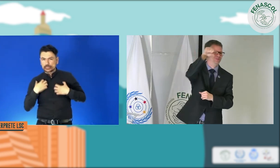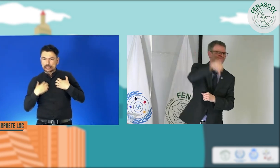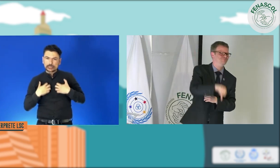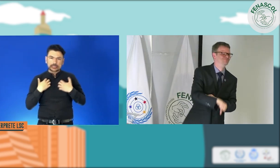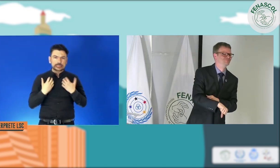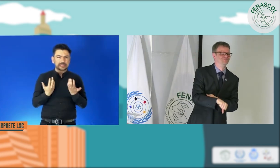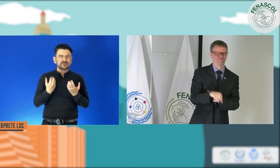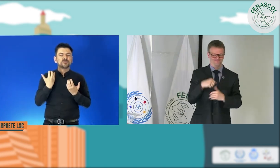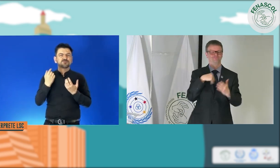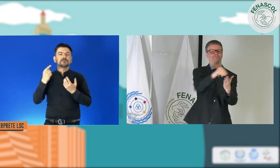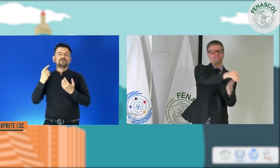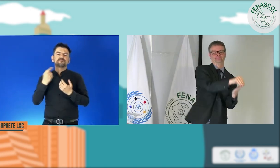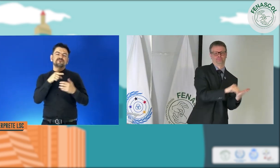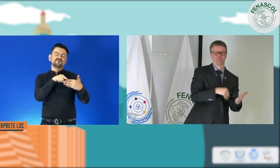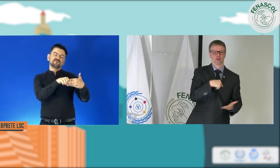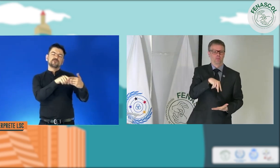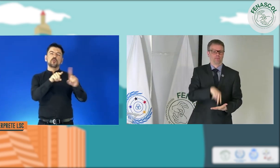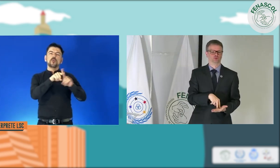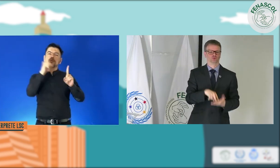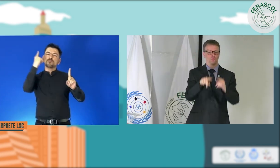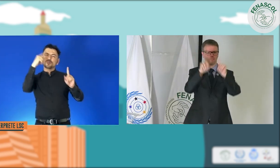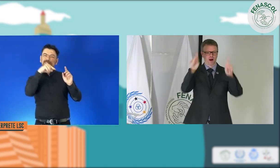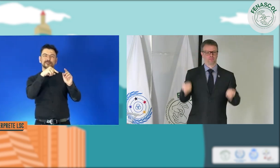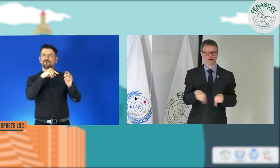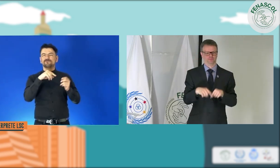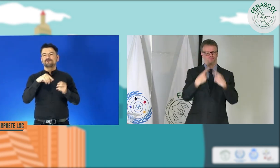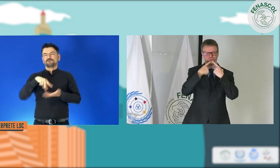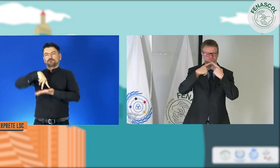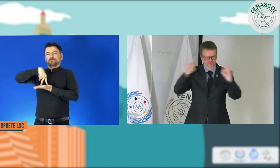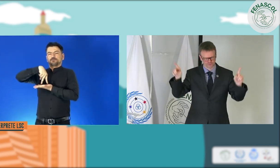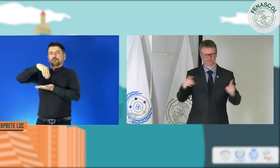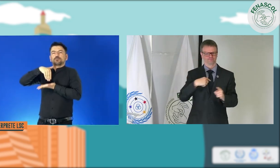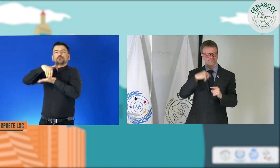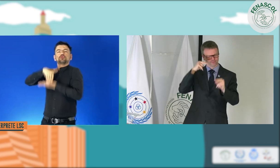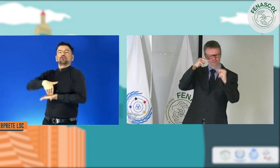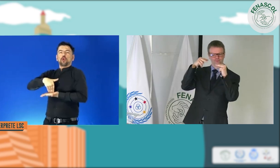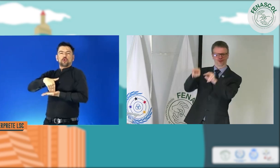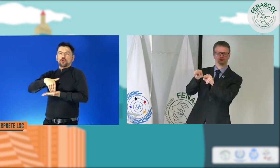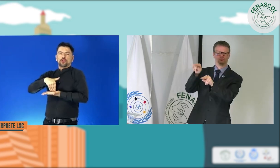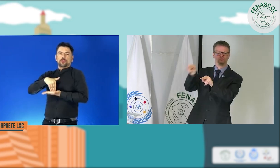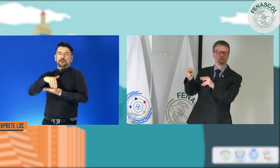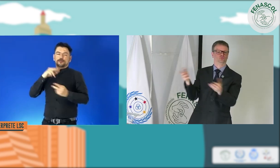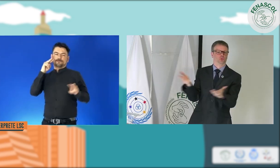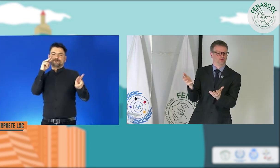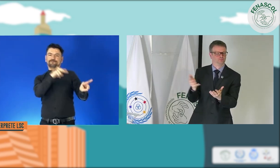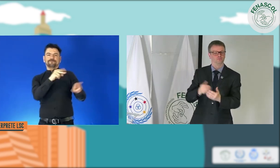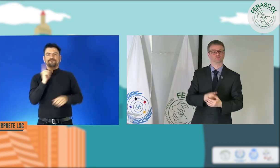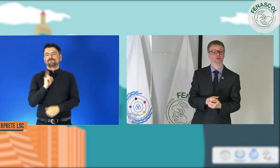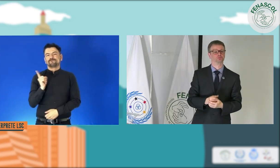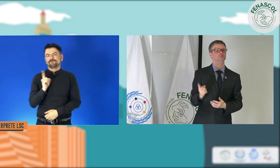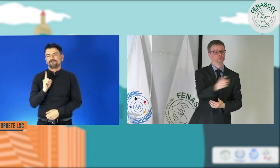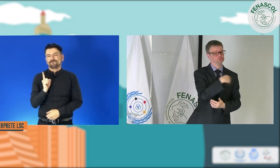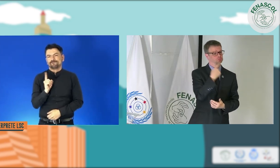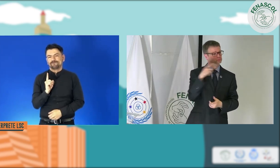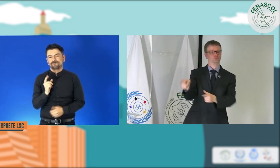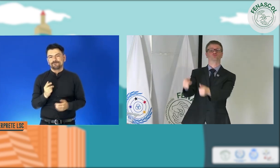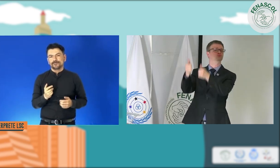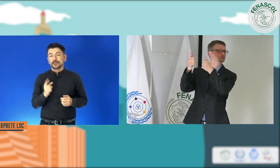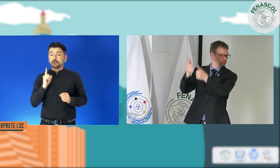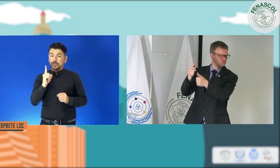sabemos que hay algunas buenas prácticas en relación con esto, otras no tan buenas. Pronto yo creo que vamos a sacar un comunicado conjunto donde se hable